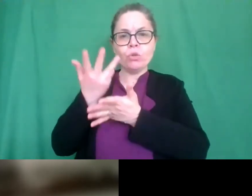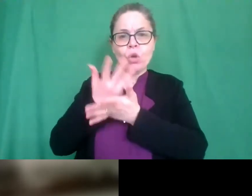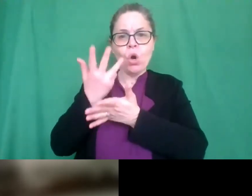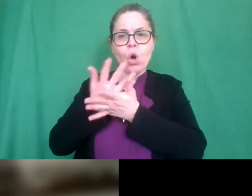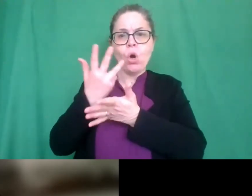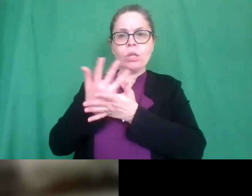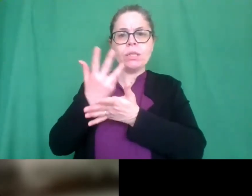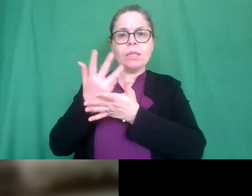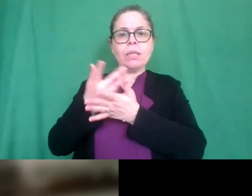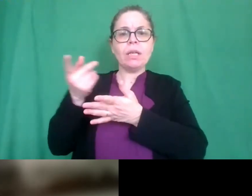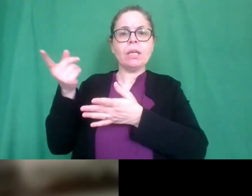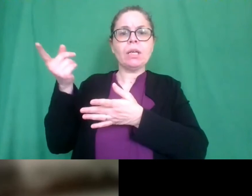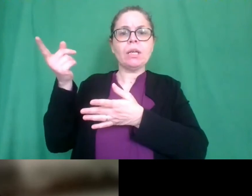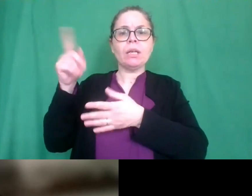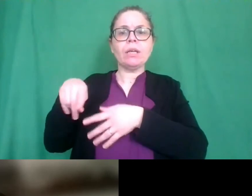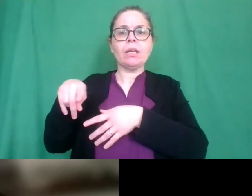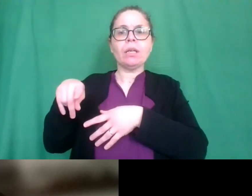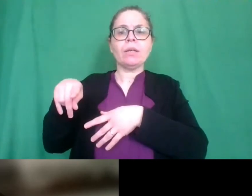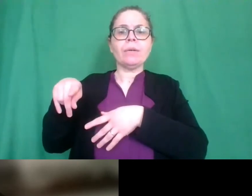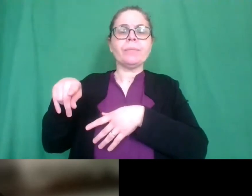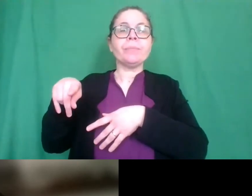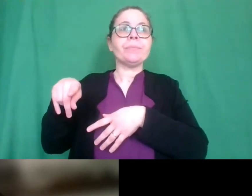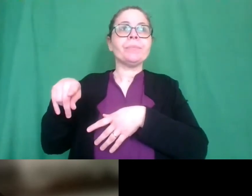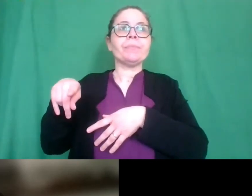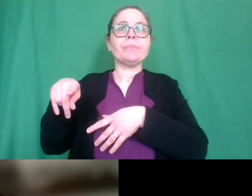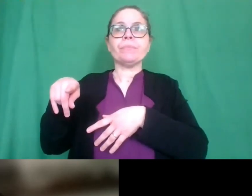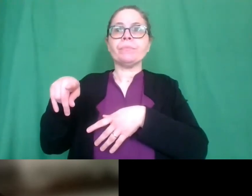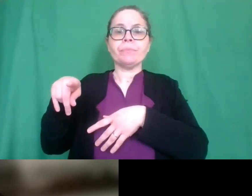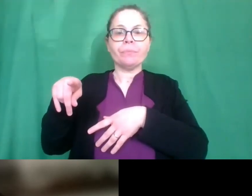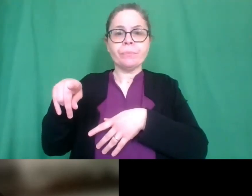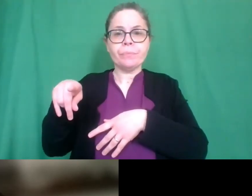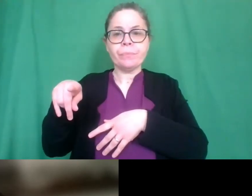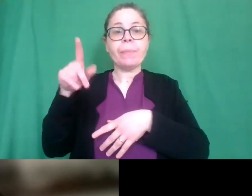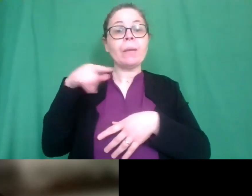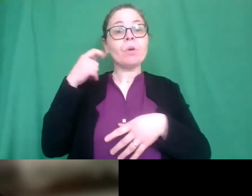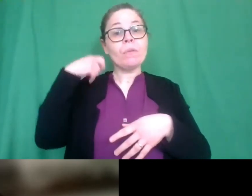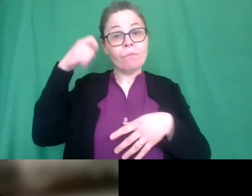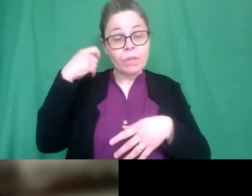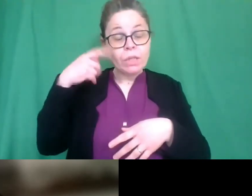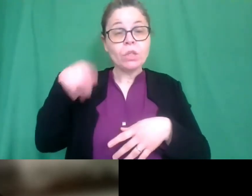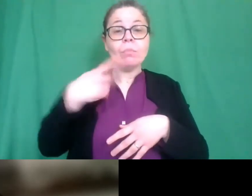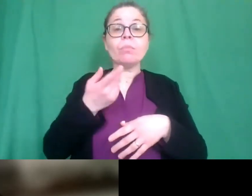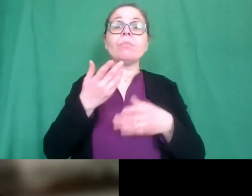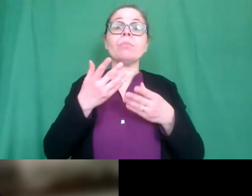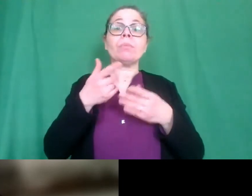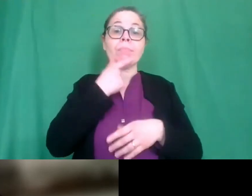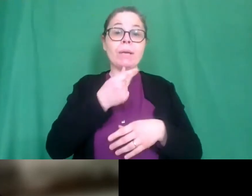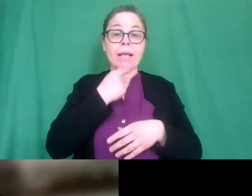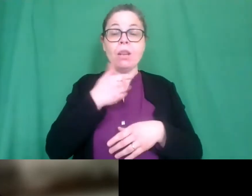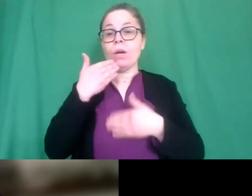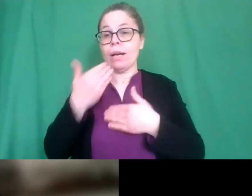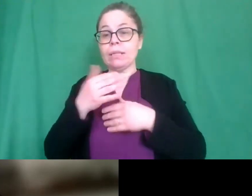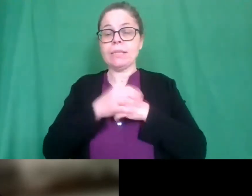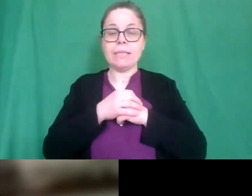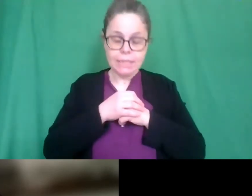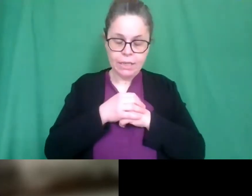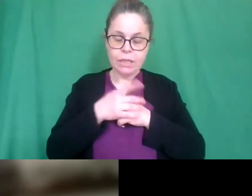email però siete stati bravissimi siete stati 500 carati avete fatto questo video molto molto bello ci dicete se lo